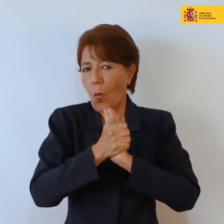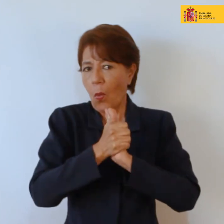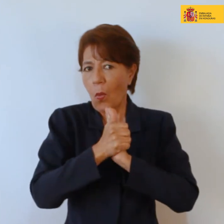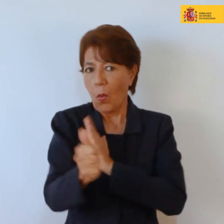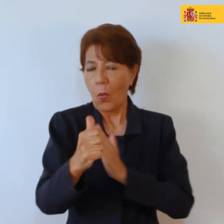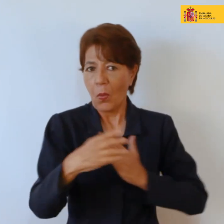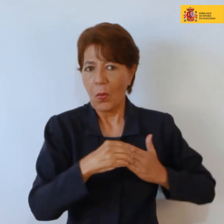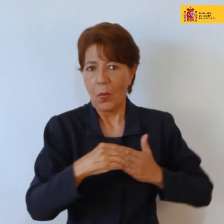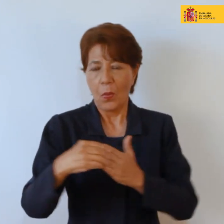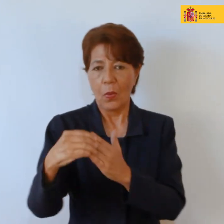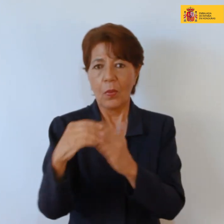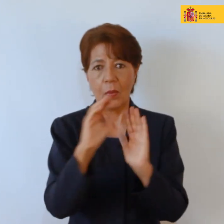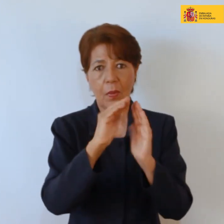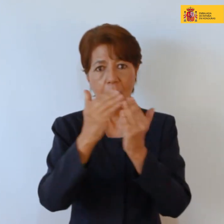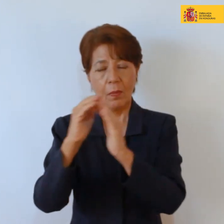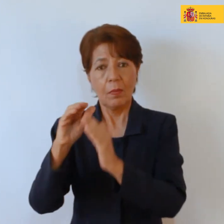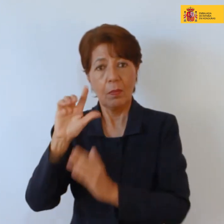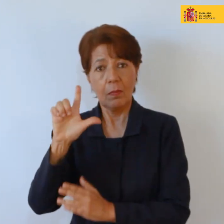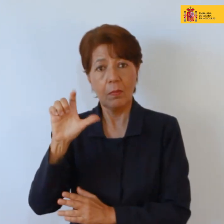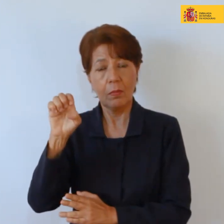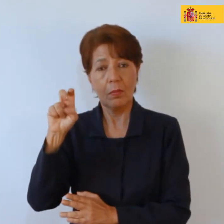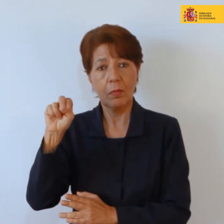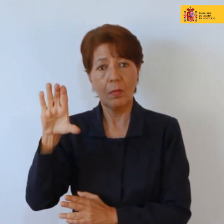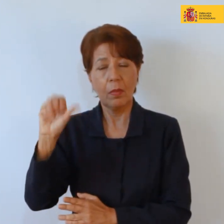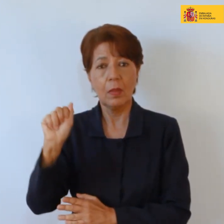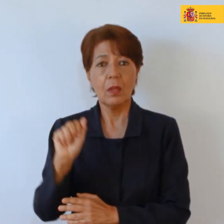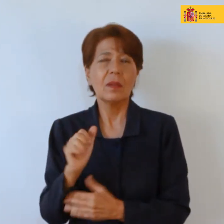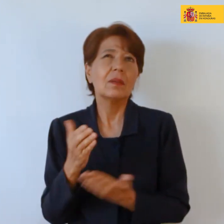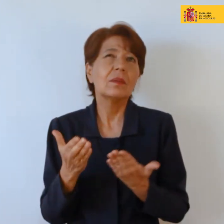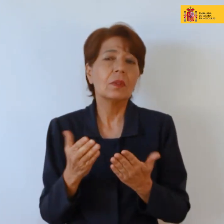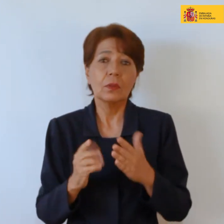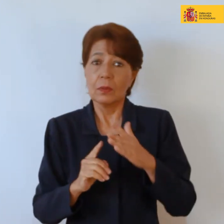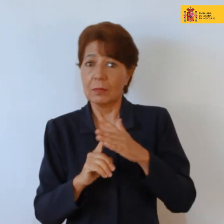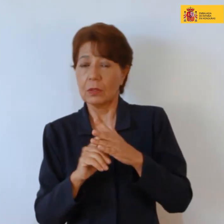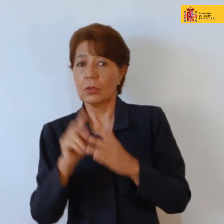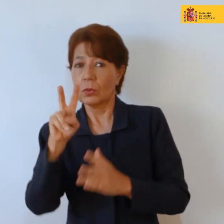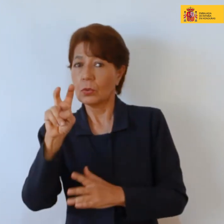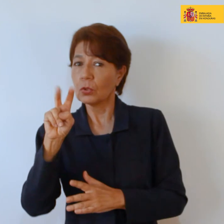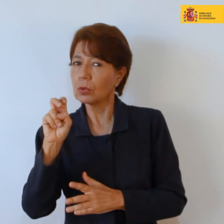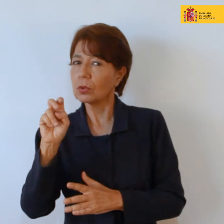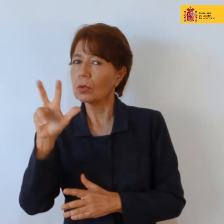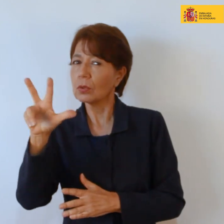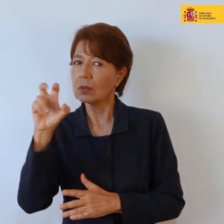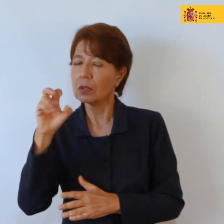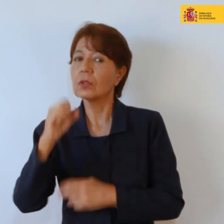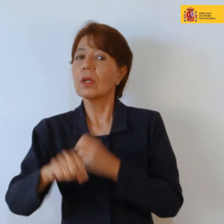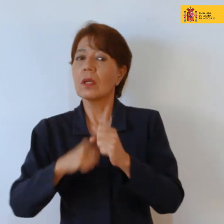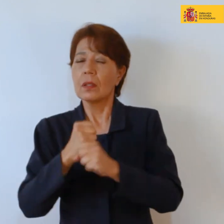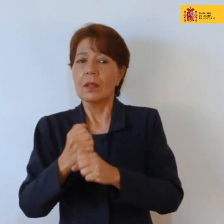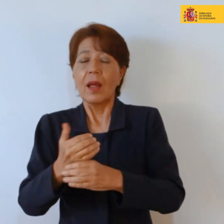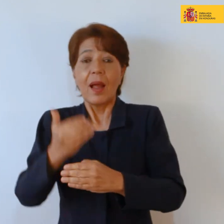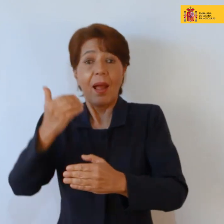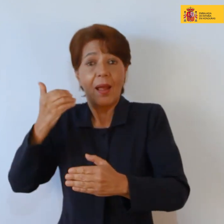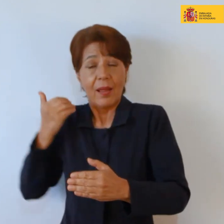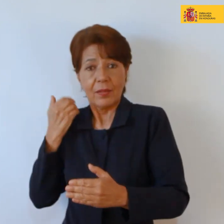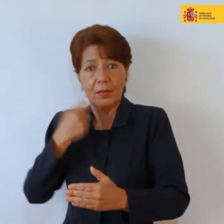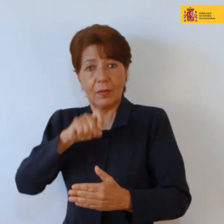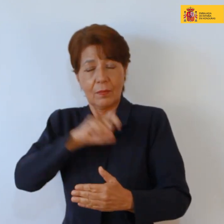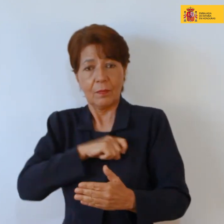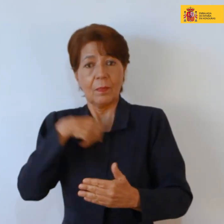y apareció hacia unos 200 o 300 años antes de la conquista de América posiblemente a finales del siglo XIII